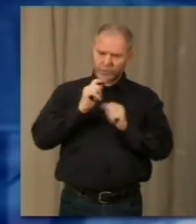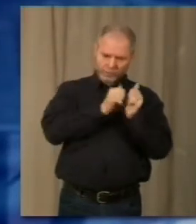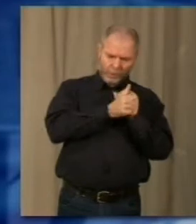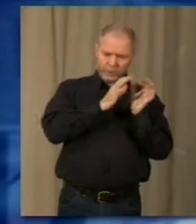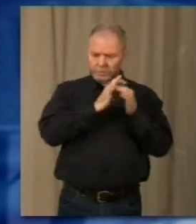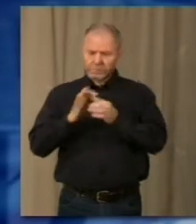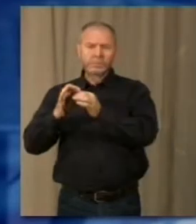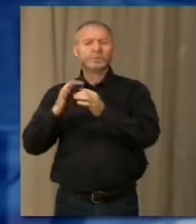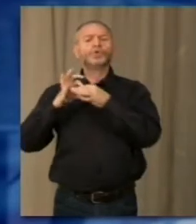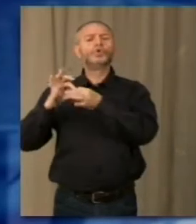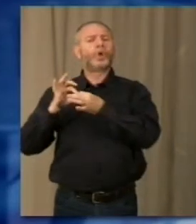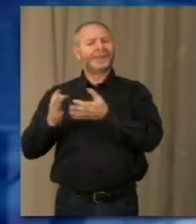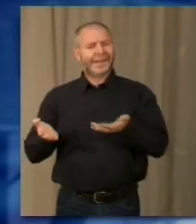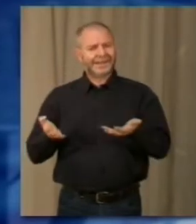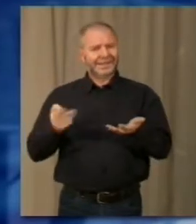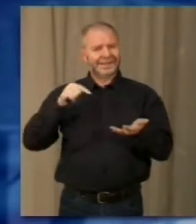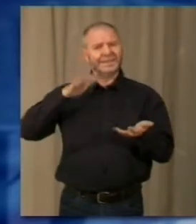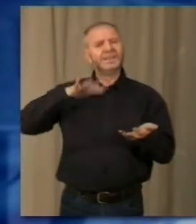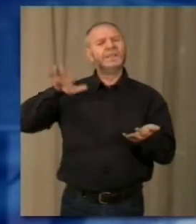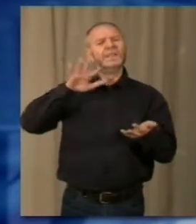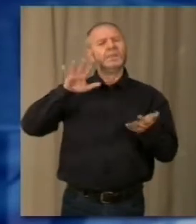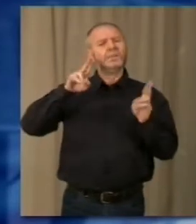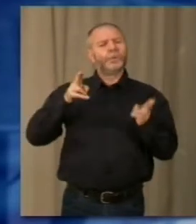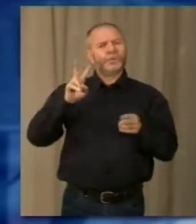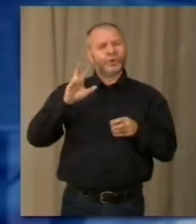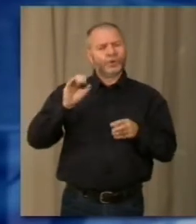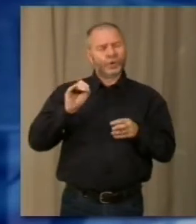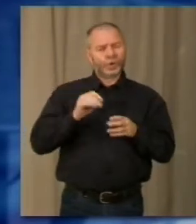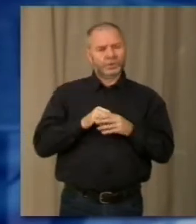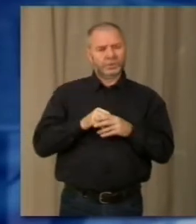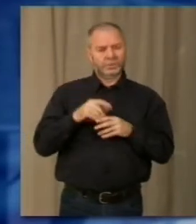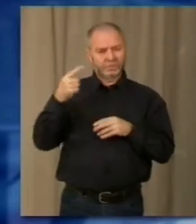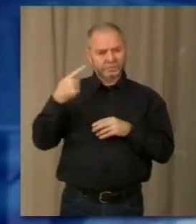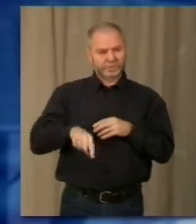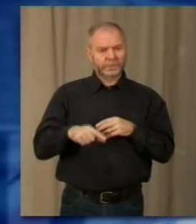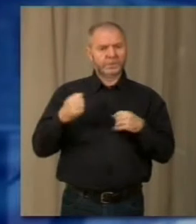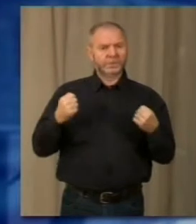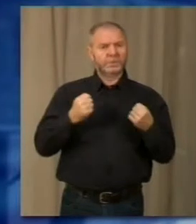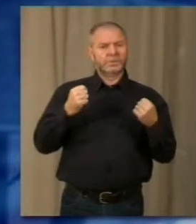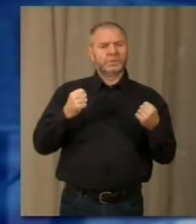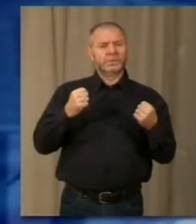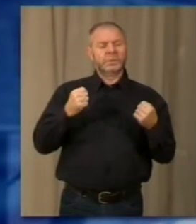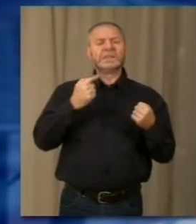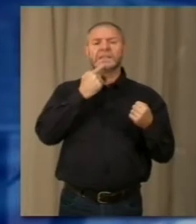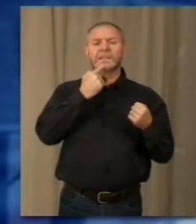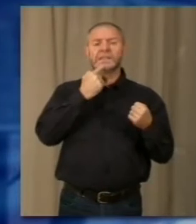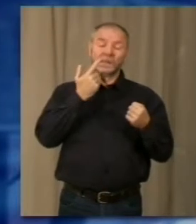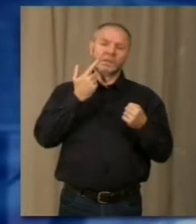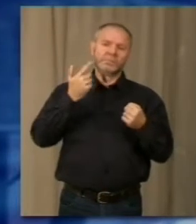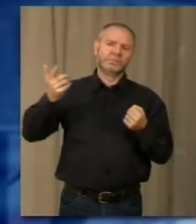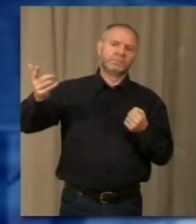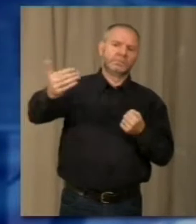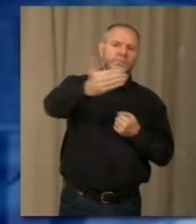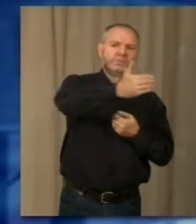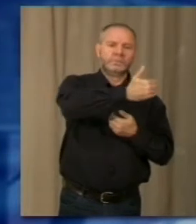solidarietà almeno nella provincia del Verbano così ossola, tant'è vero che questa manifestazione è organizzata anche per